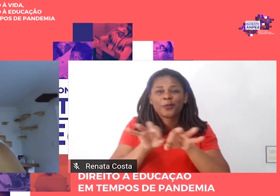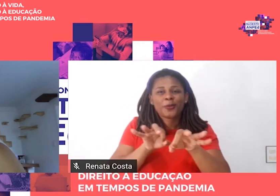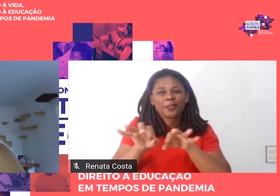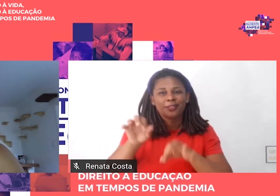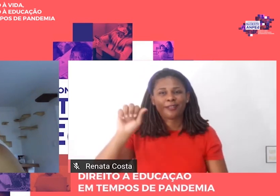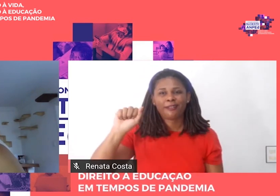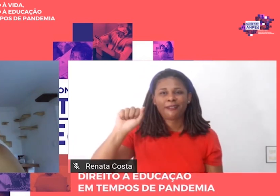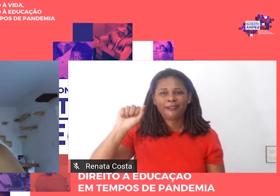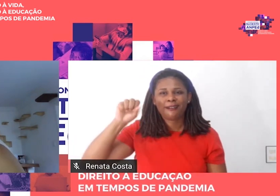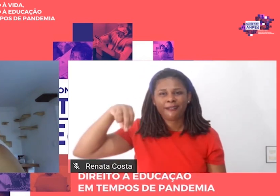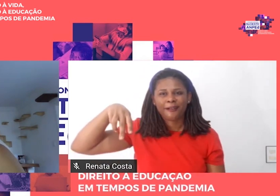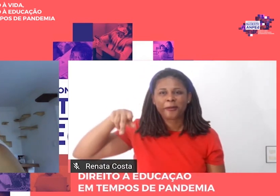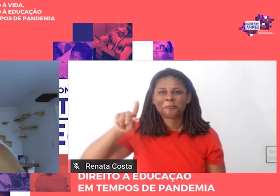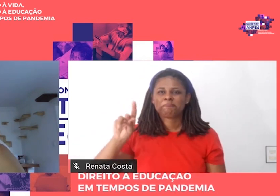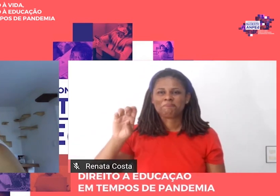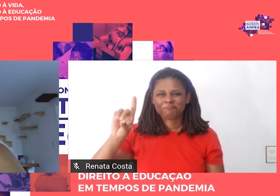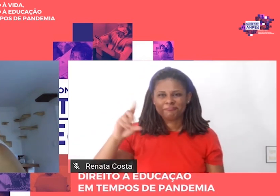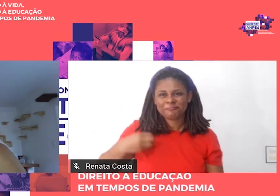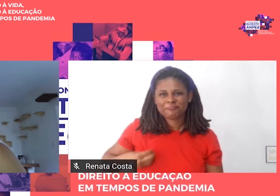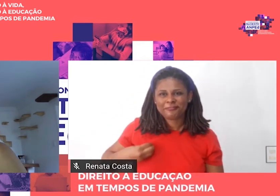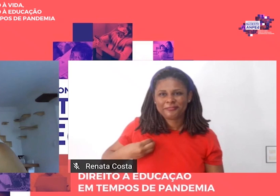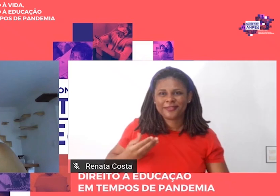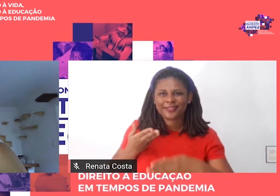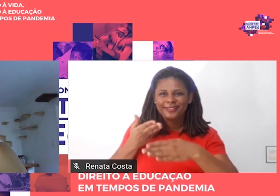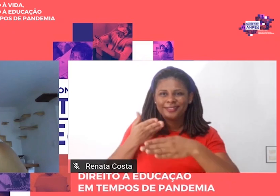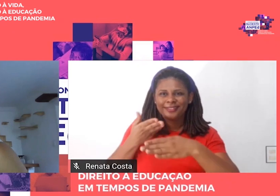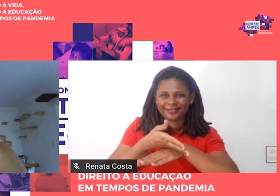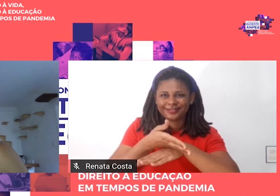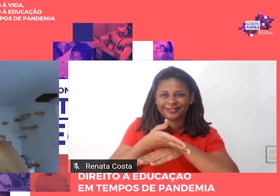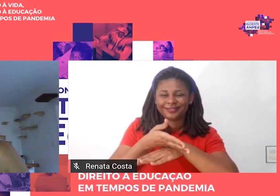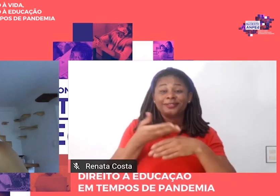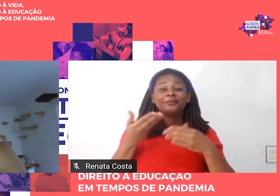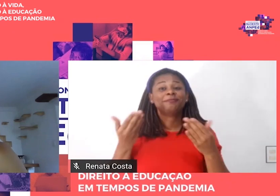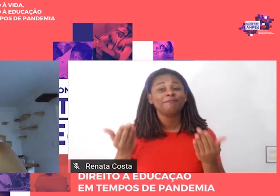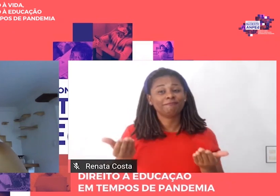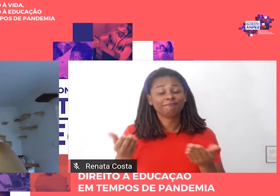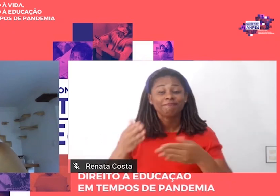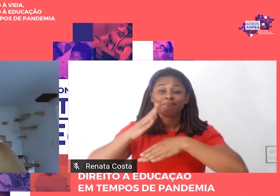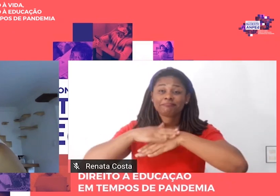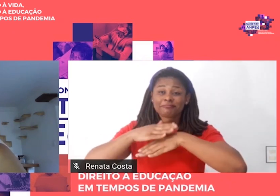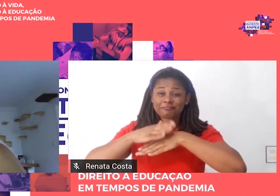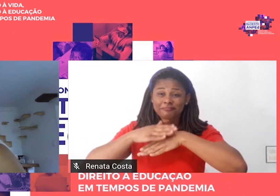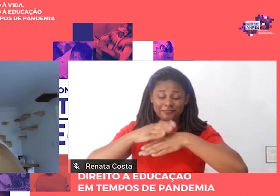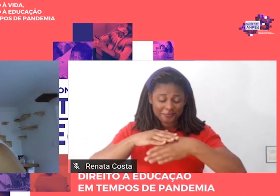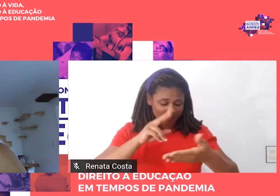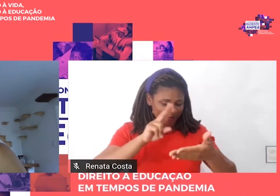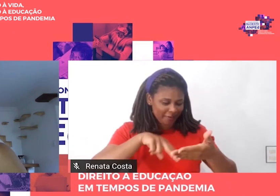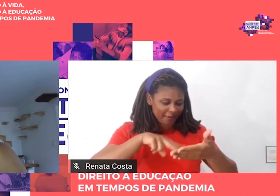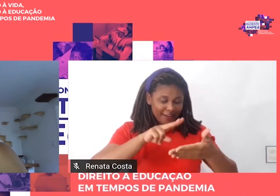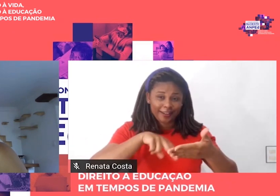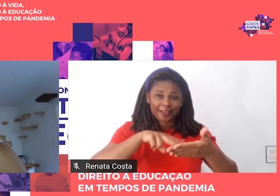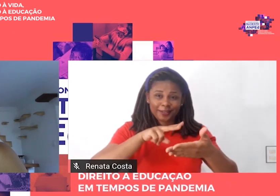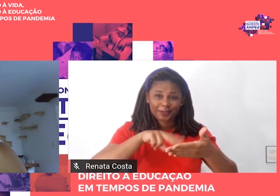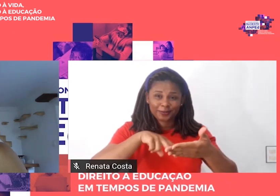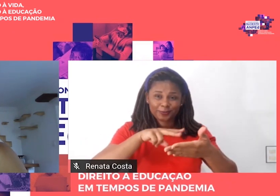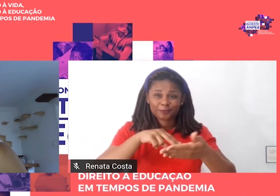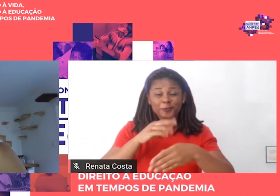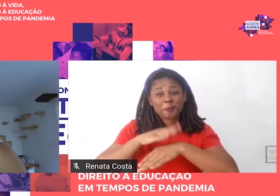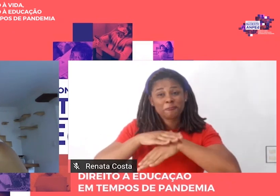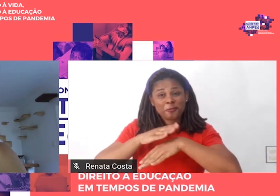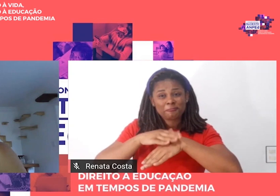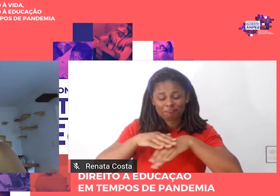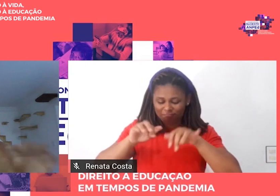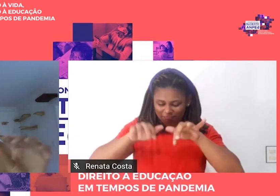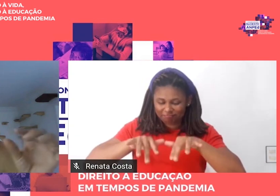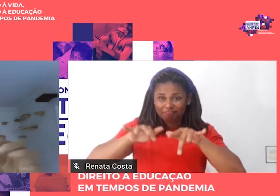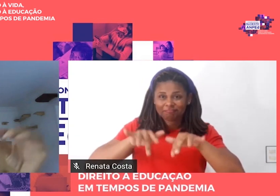para participar. Bom, então, eu vou fazer a leitura da resenha que eu preparei.